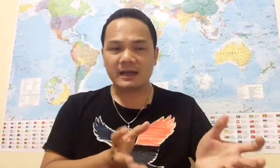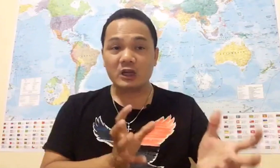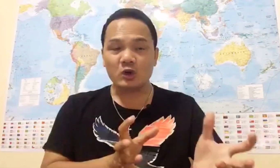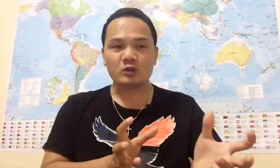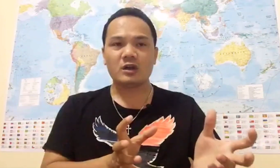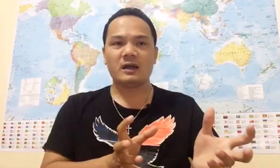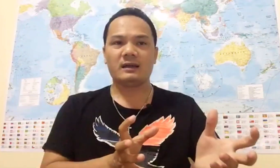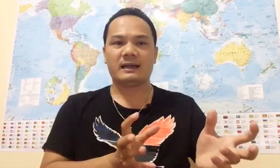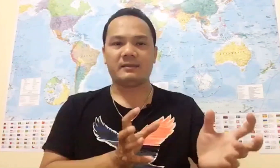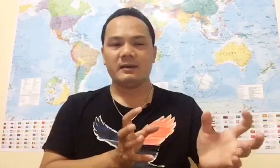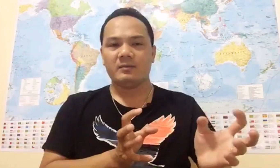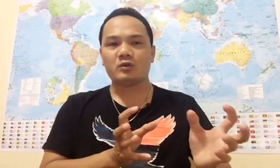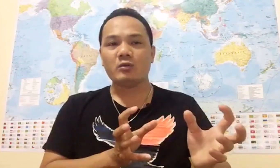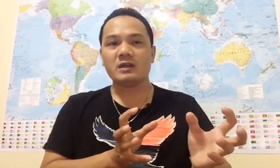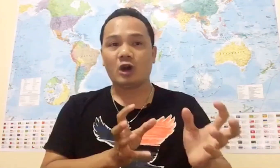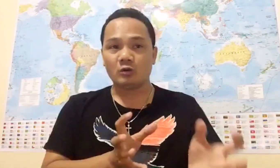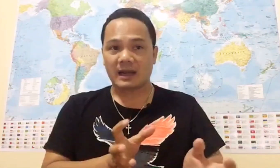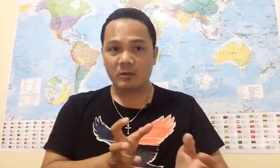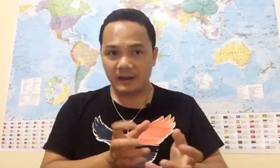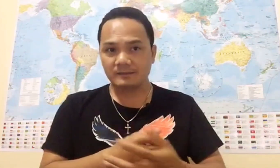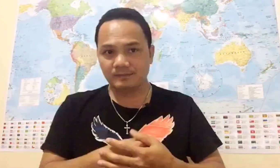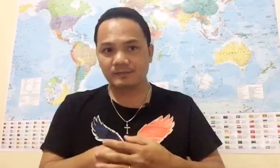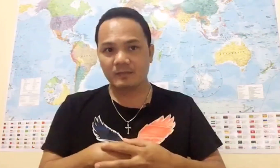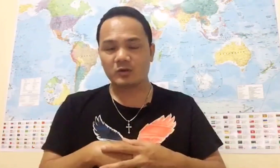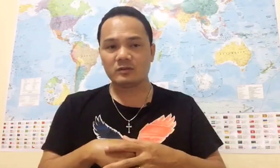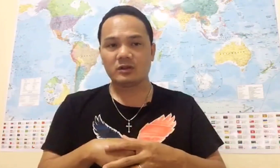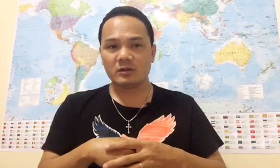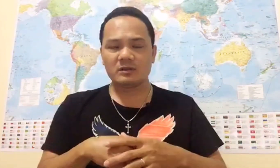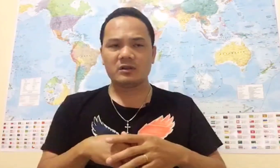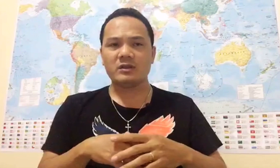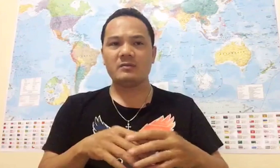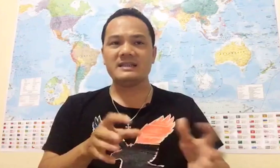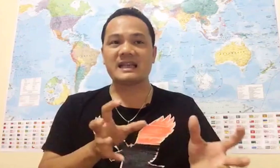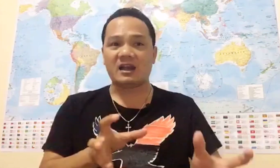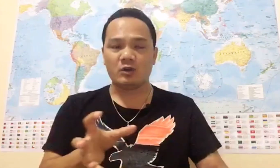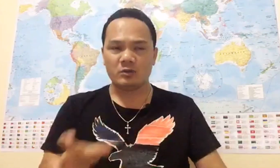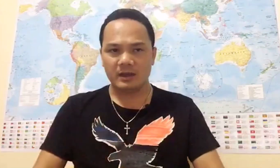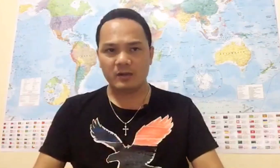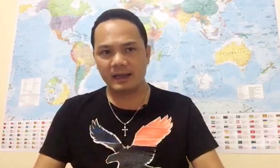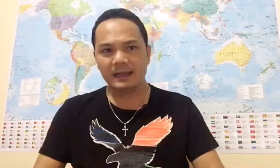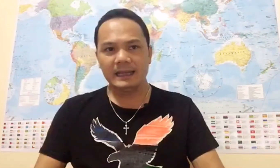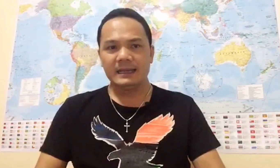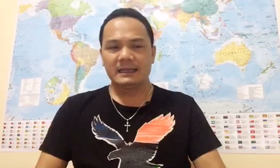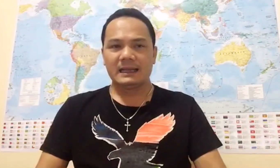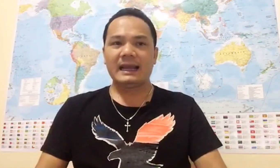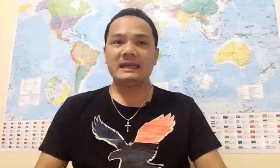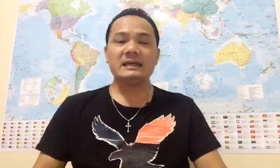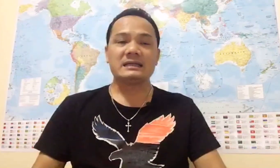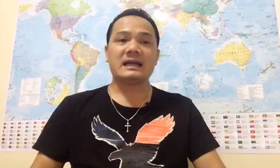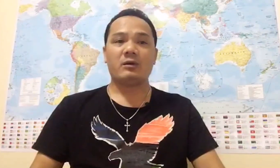cái ruột tụi nó là Một tổ chức thổ tả quá Một tổ chức bị xã hội chủ nghĩa quá Ai đứng đằng sau